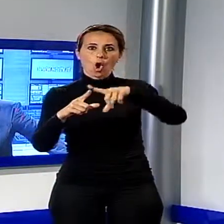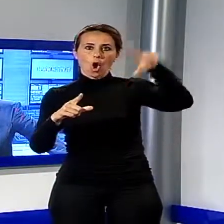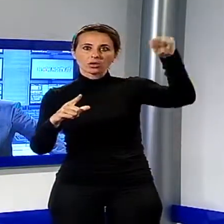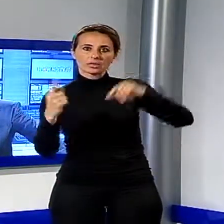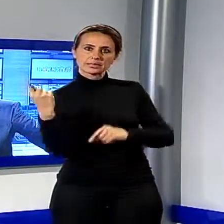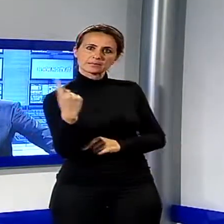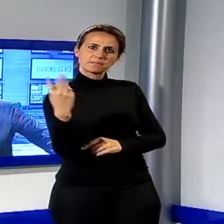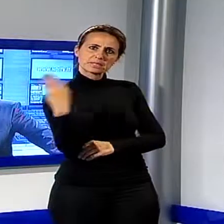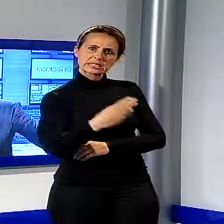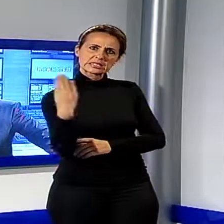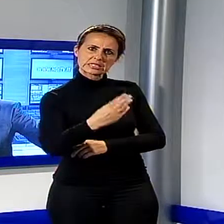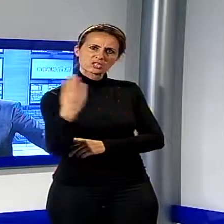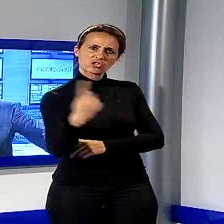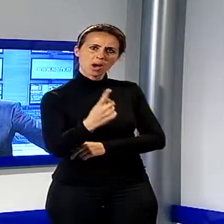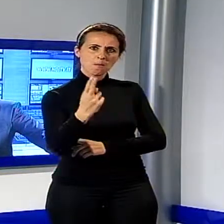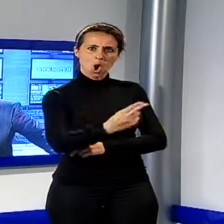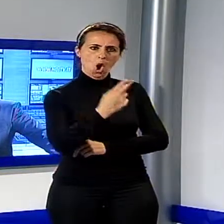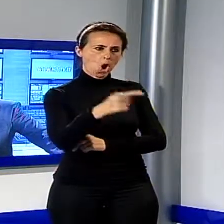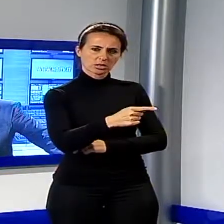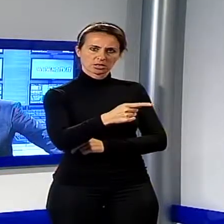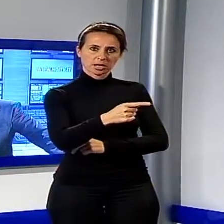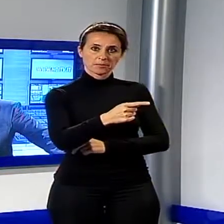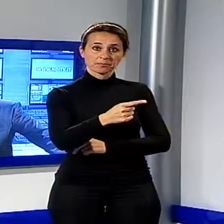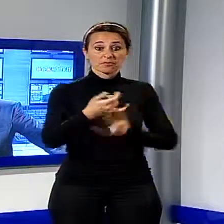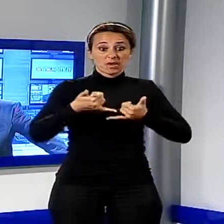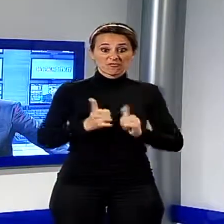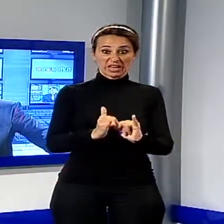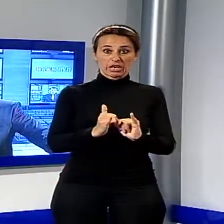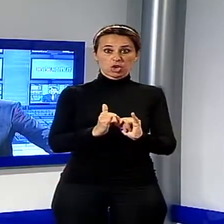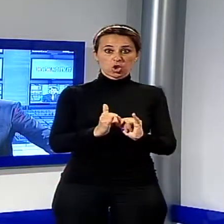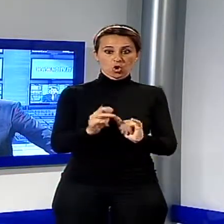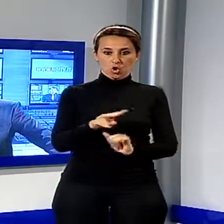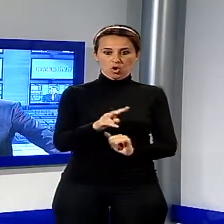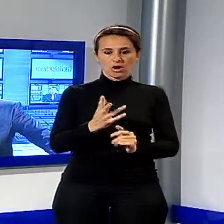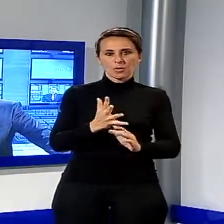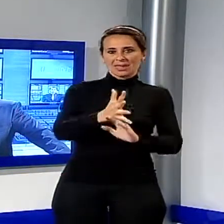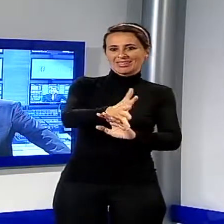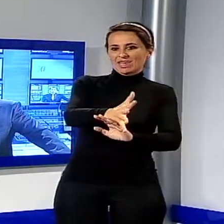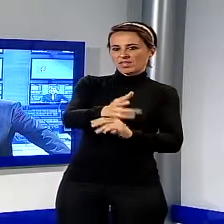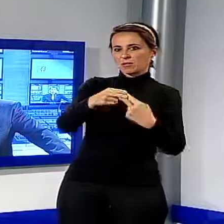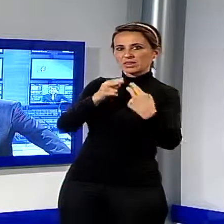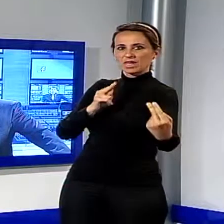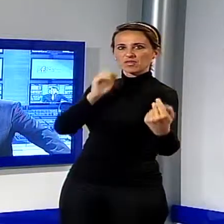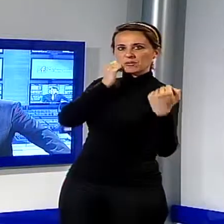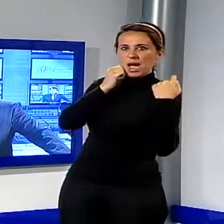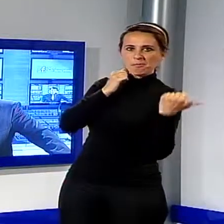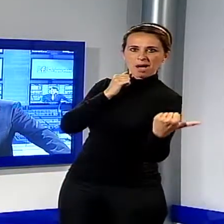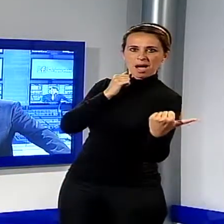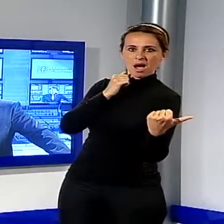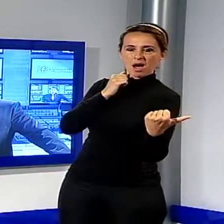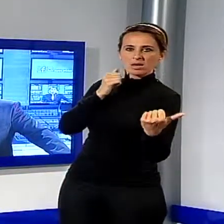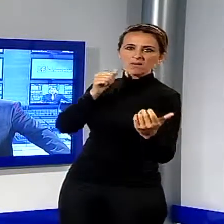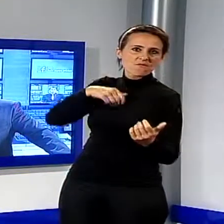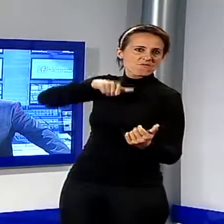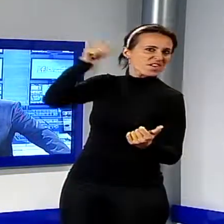quanto raccontato dalla vittima, il padre di famiglia ha minacciato di morte la donna, brandendo un grosso coltello da cucina. quel